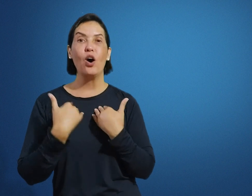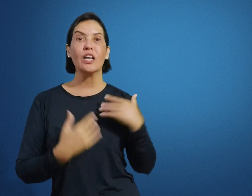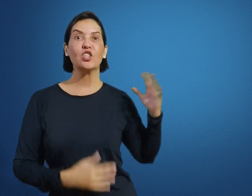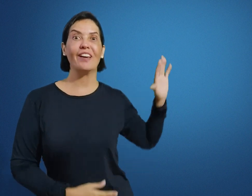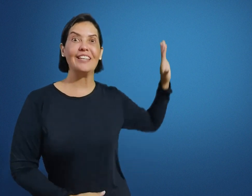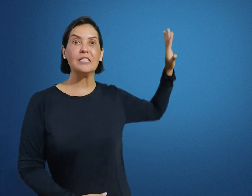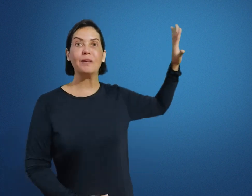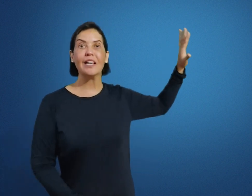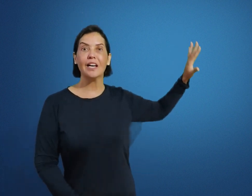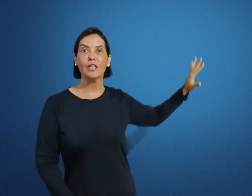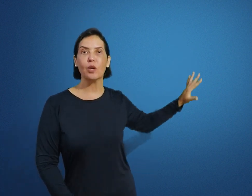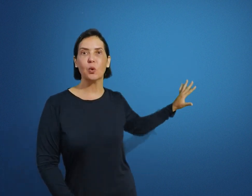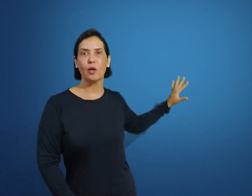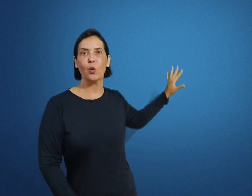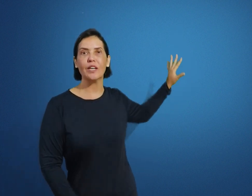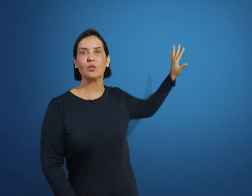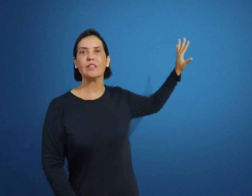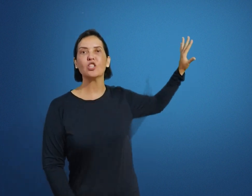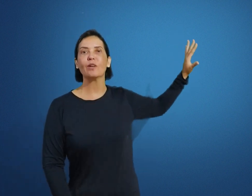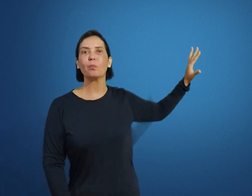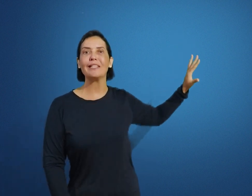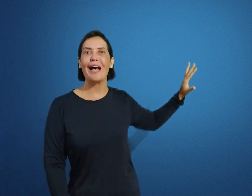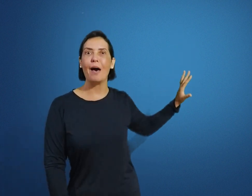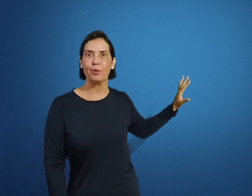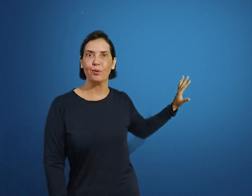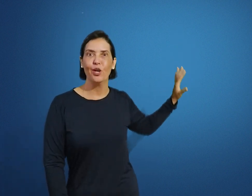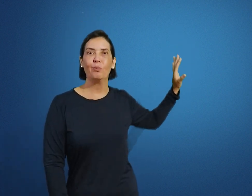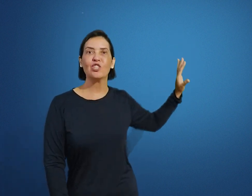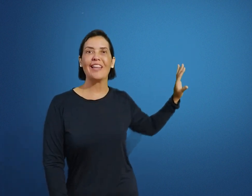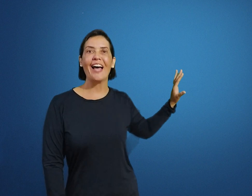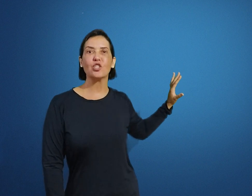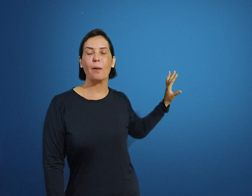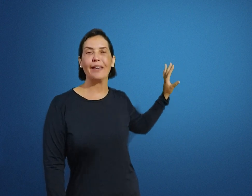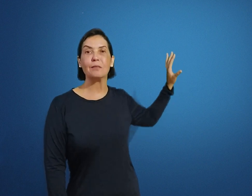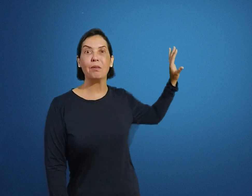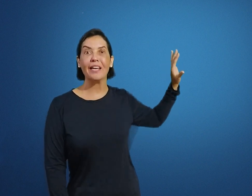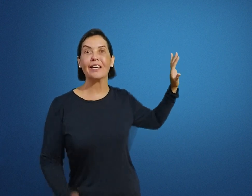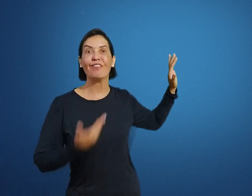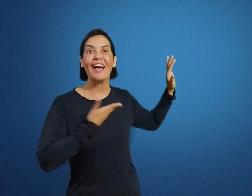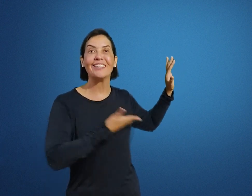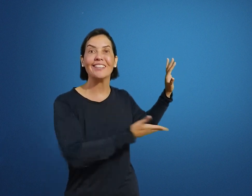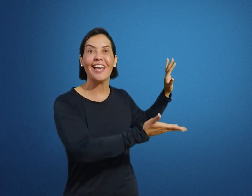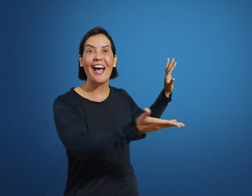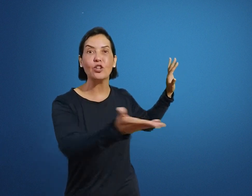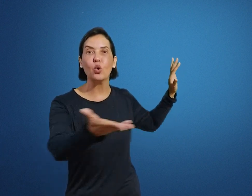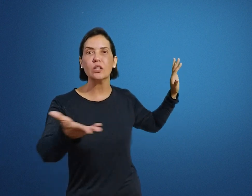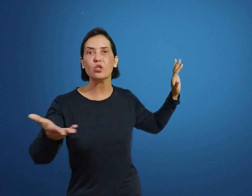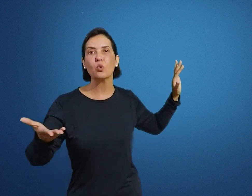na hora que estiver explicando alguma coisa, num entendimento mais rápido, numa didática mais plena, que vai atender a toda a